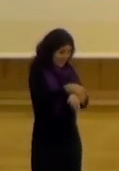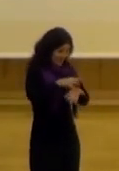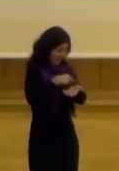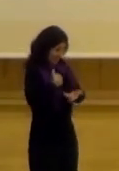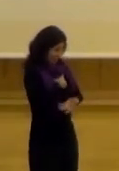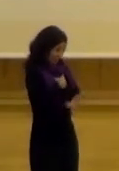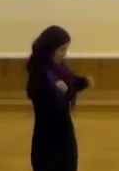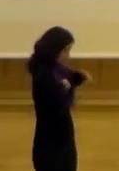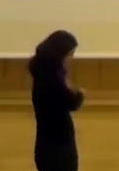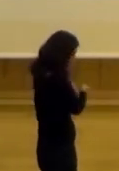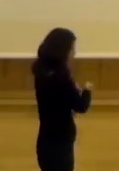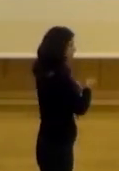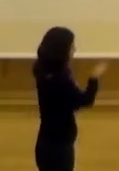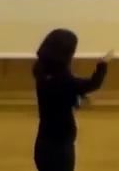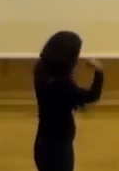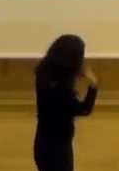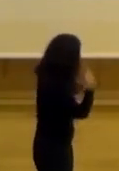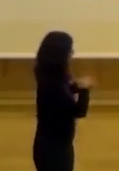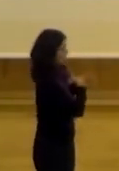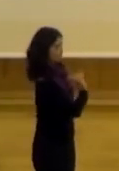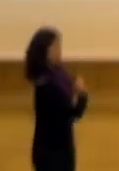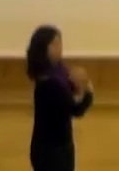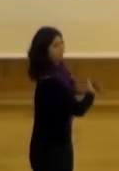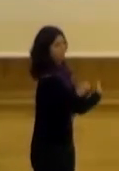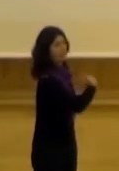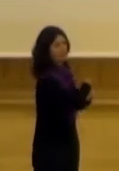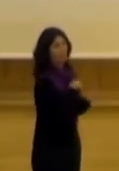encajarlo dentro de de los proyectos que tiene